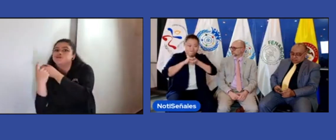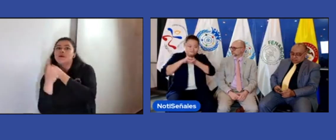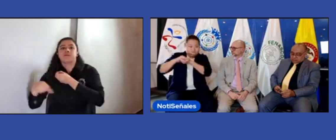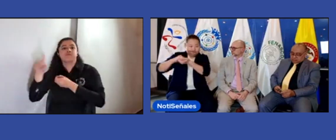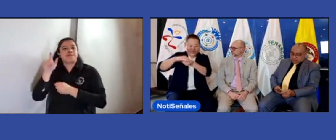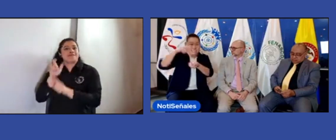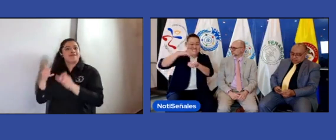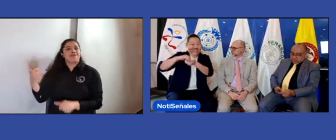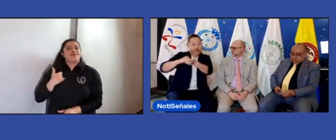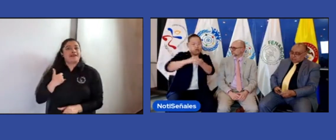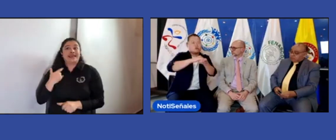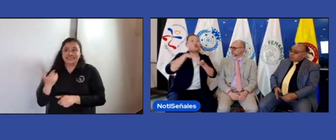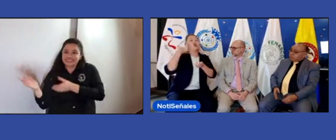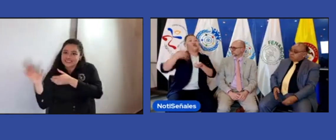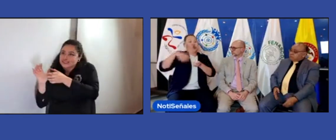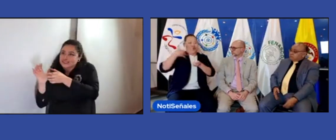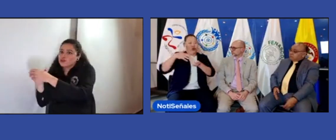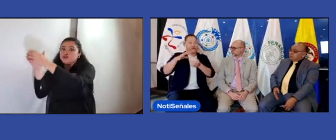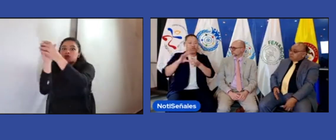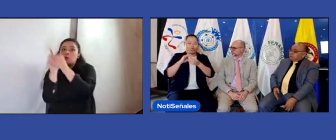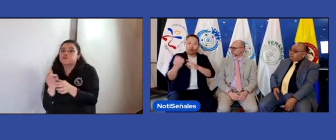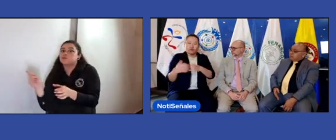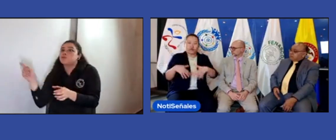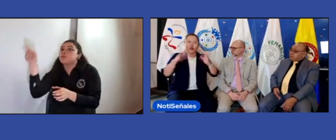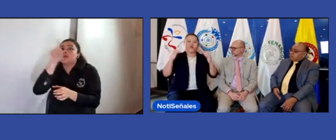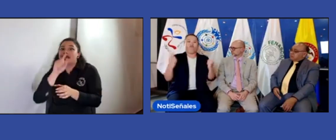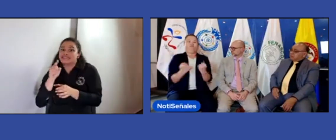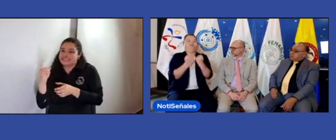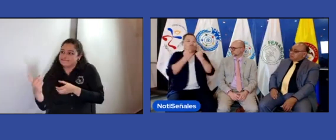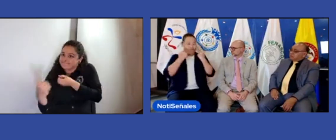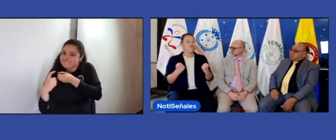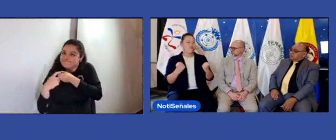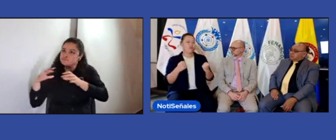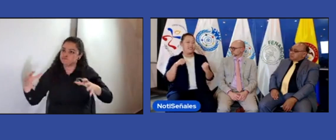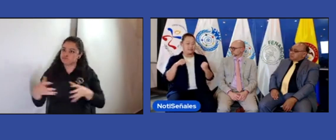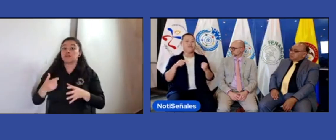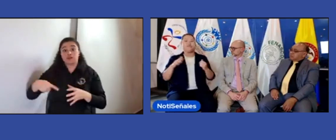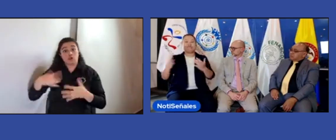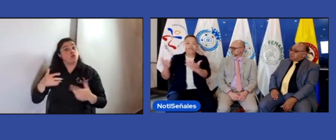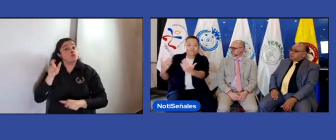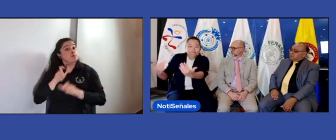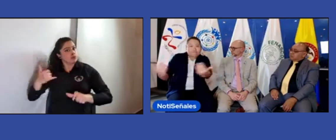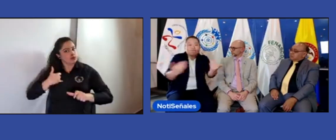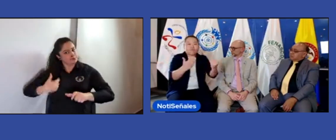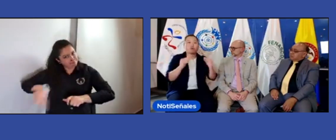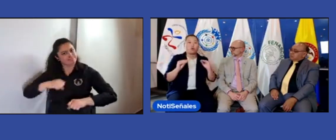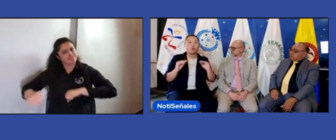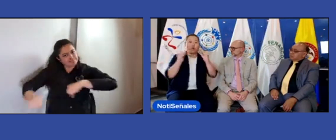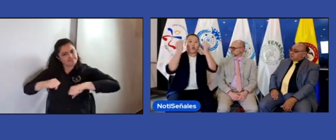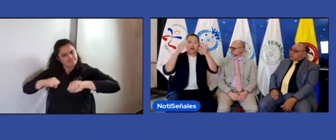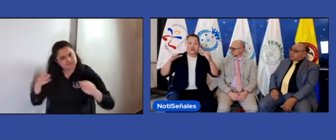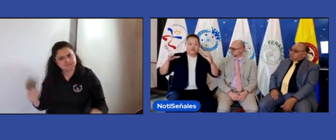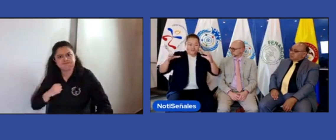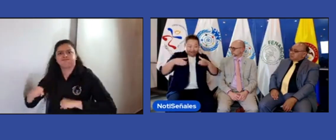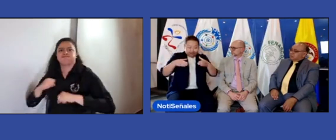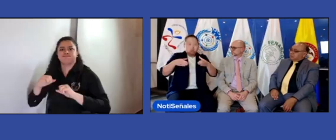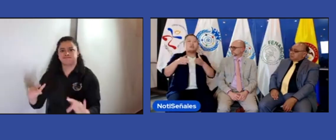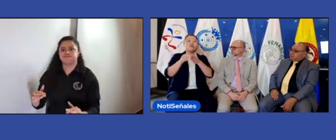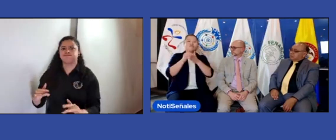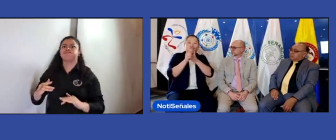el mundo. Y al tener esos 53 miembros, pues también trabajamos por fortalecer ese movimiento asociativo de